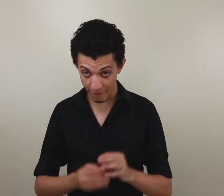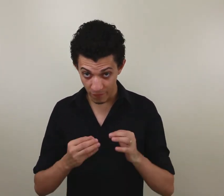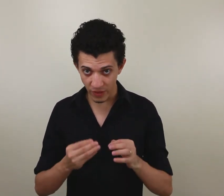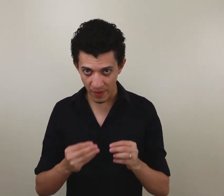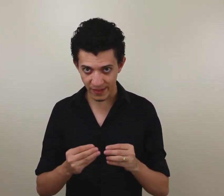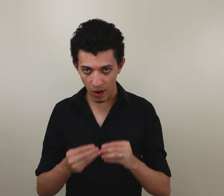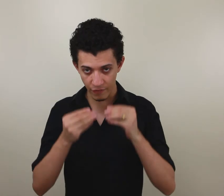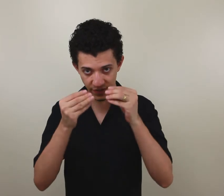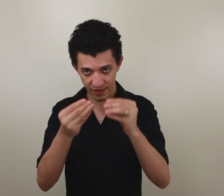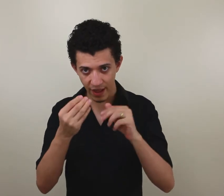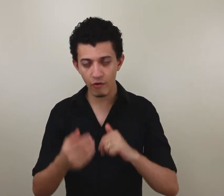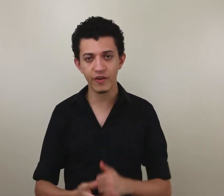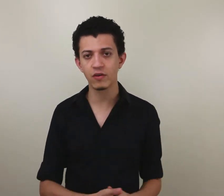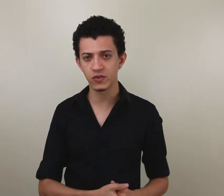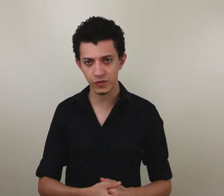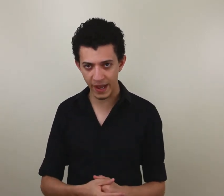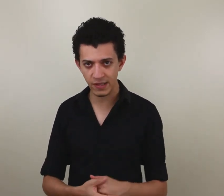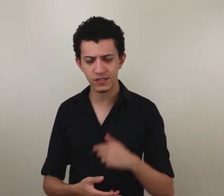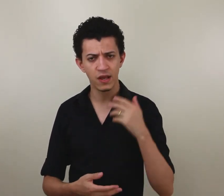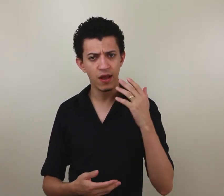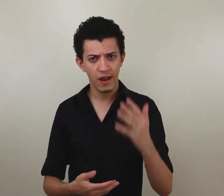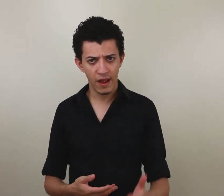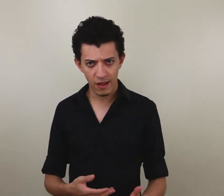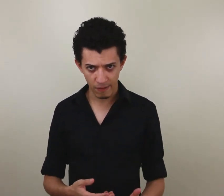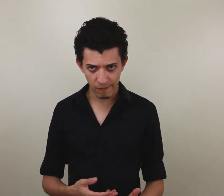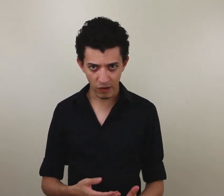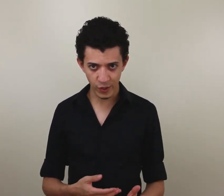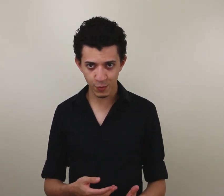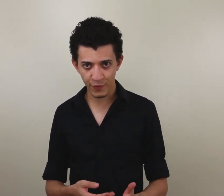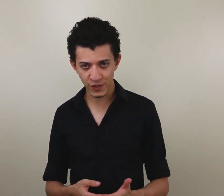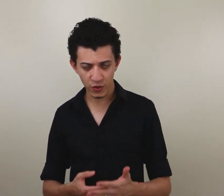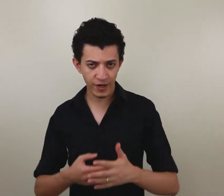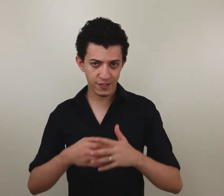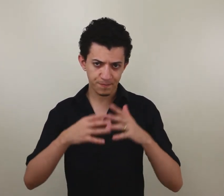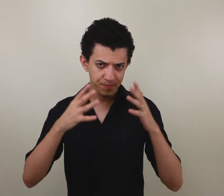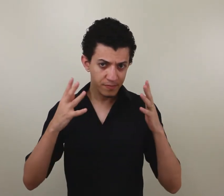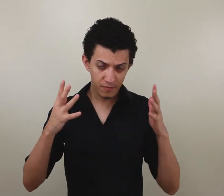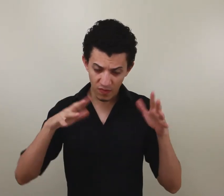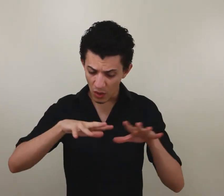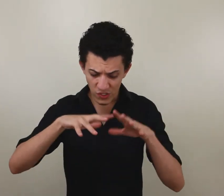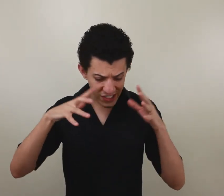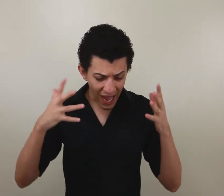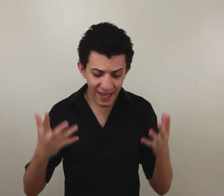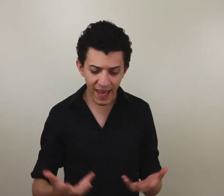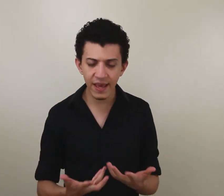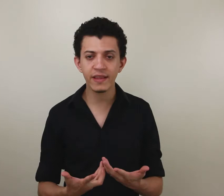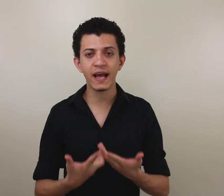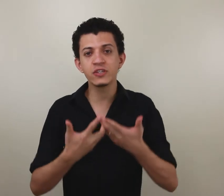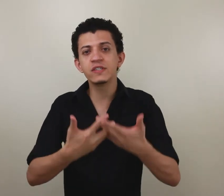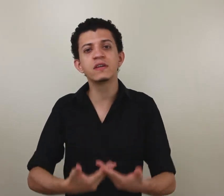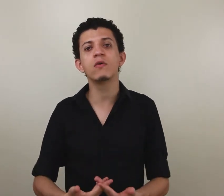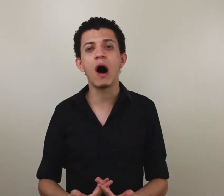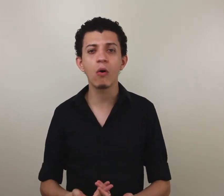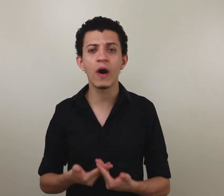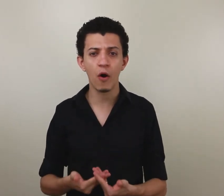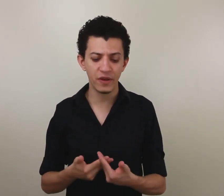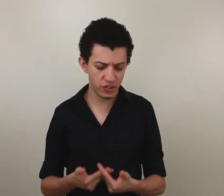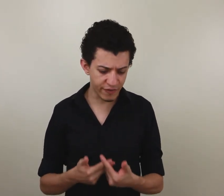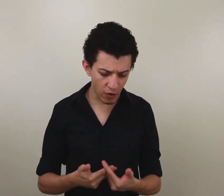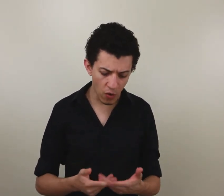é fundamental que você dê ouvido aos seus mestres, aos seus professores, ou seja, a quem que está te ensinando algo realmente de valor,